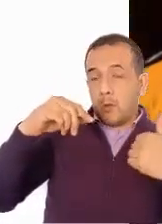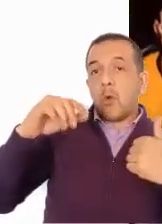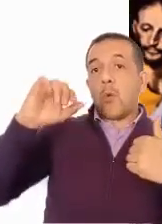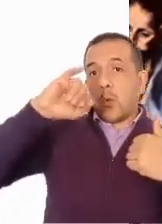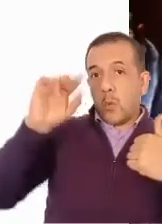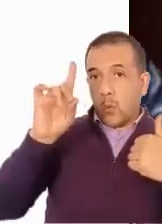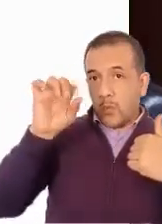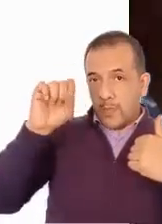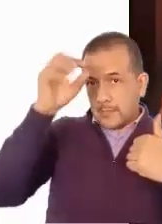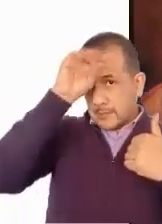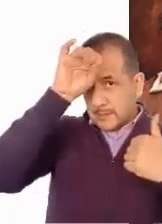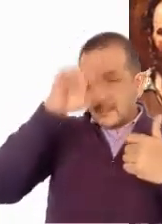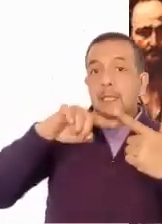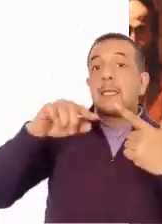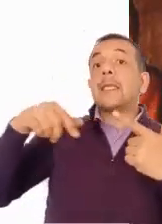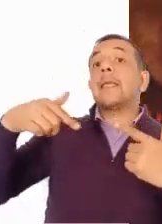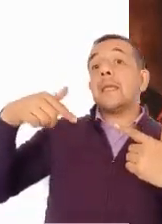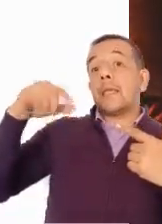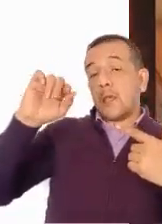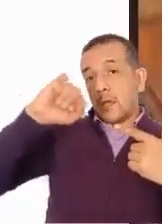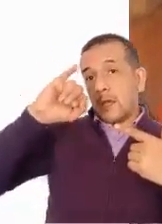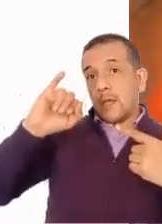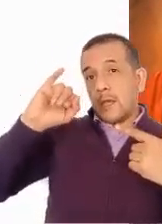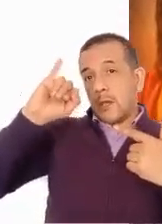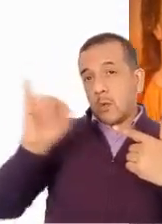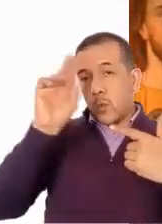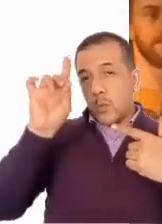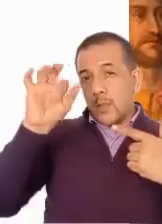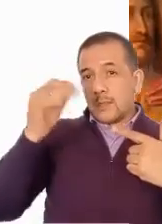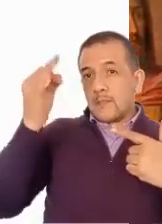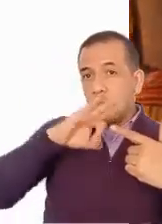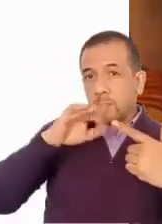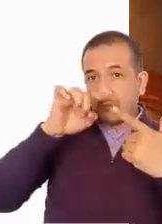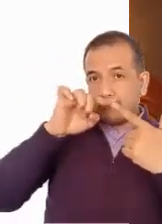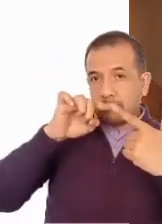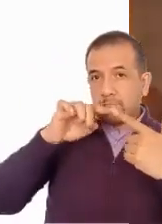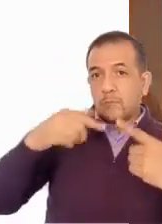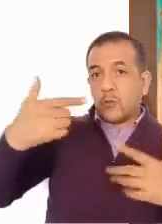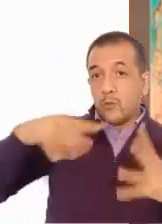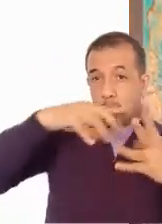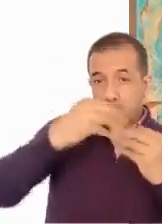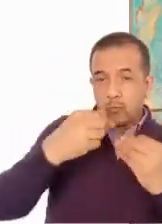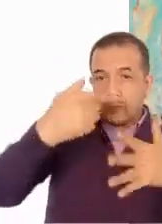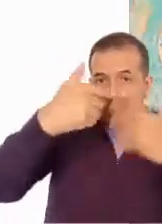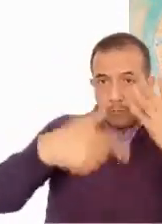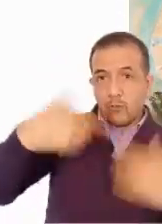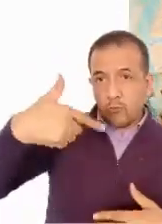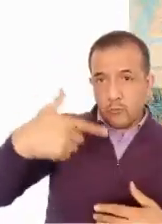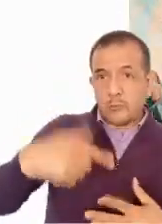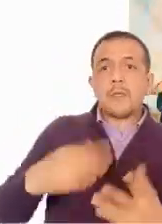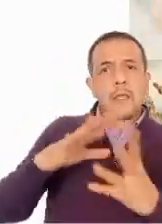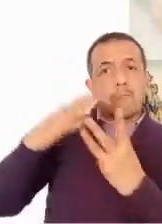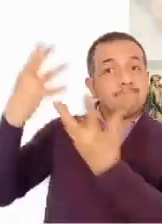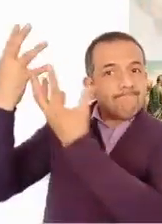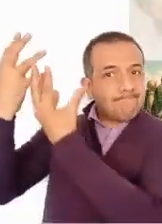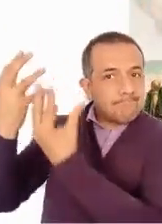hijo de Santiago y Judas Iscariote, que fue el traidor. Al bajar del monte con sus discípulos y sus